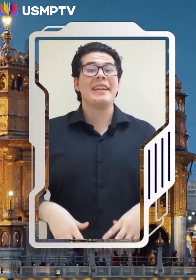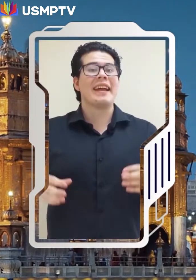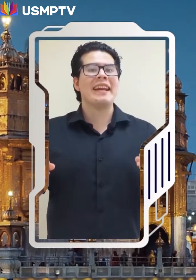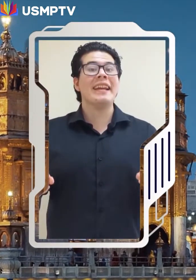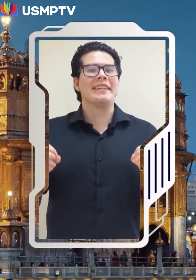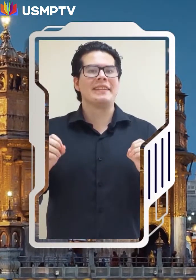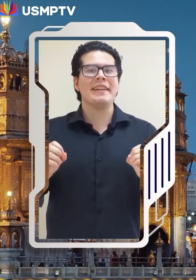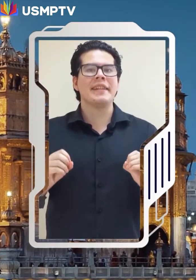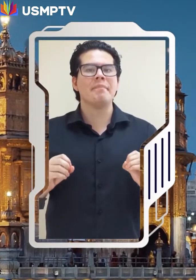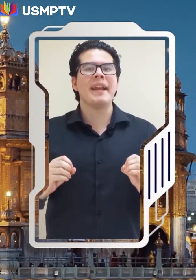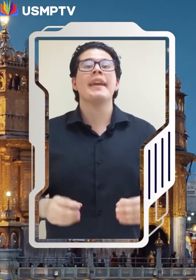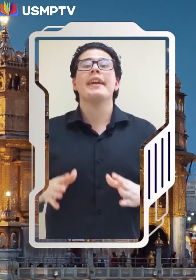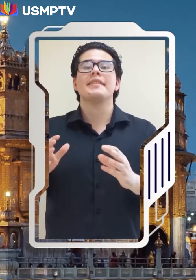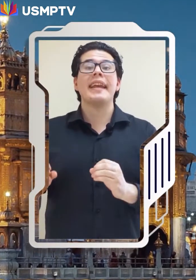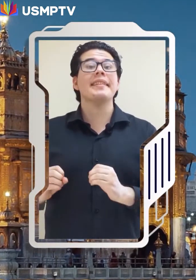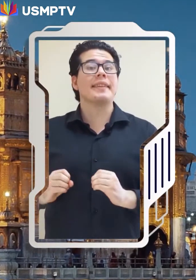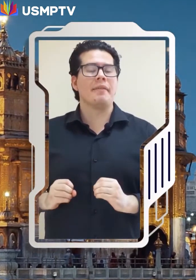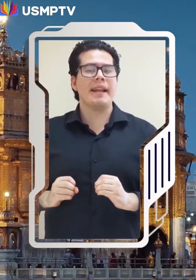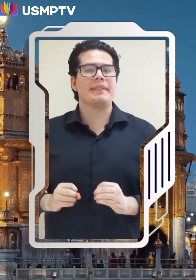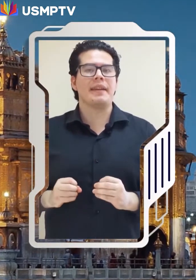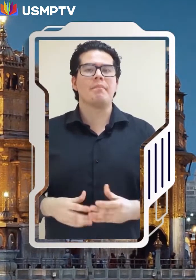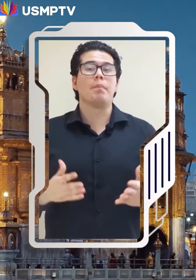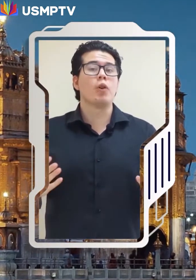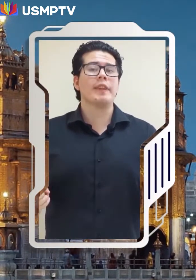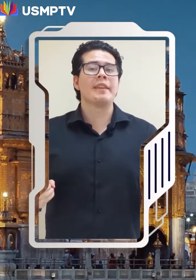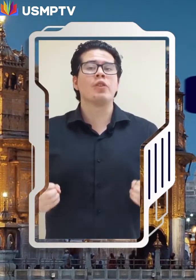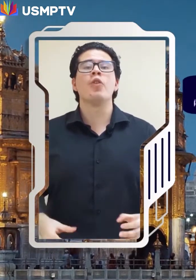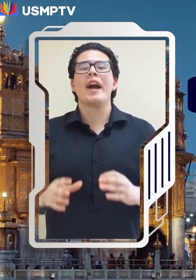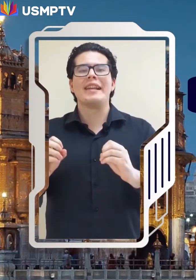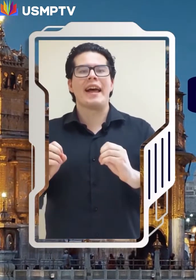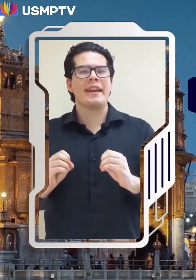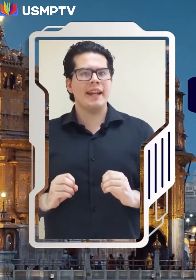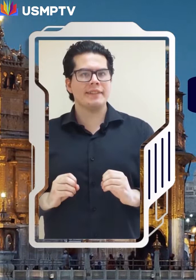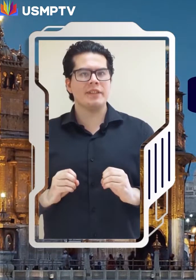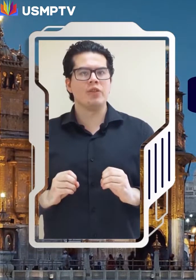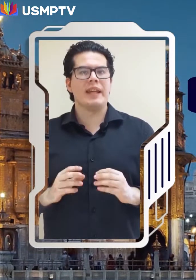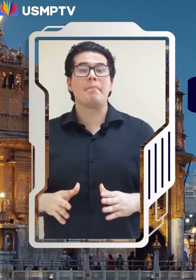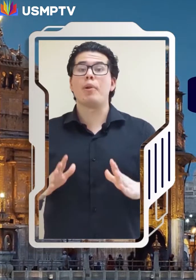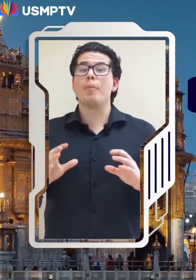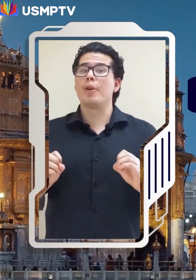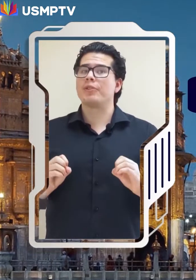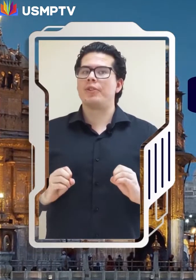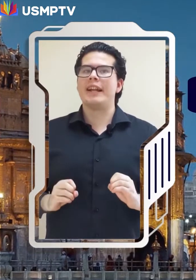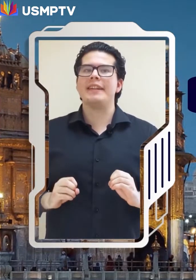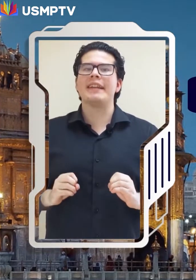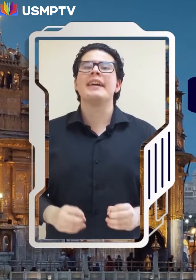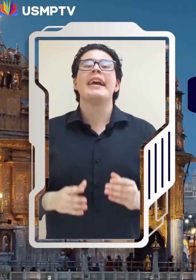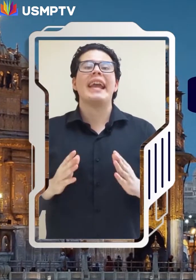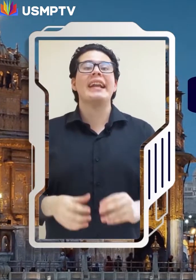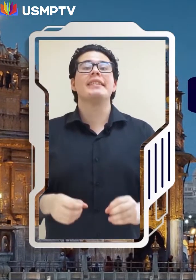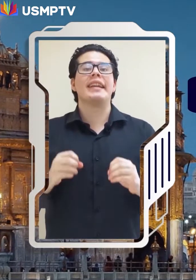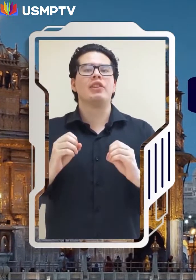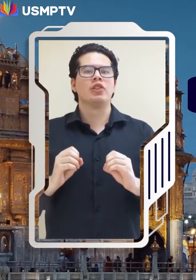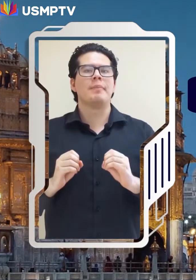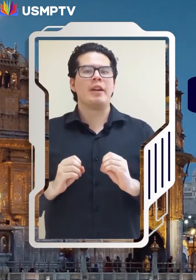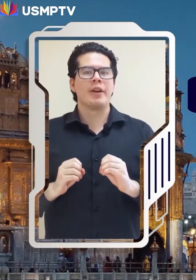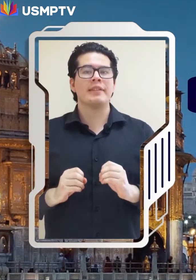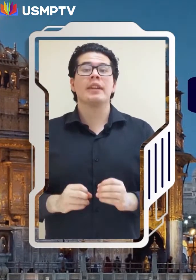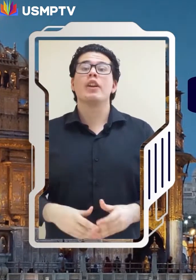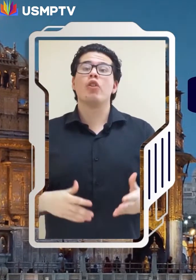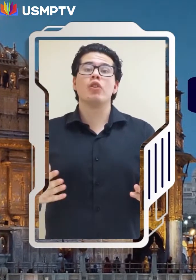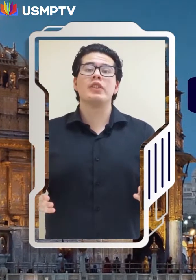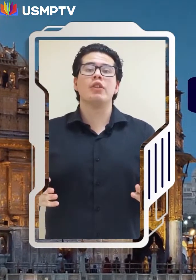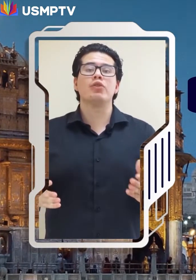En la regla de tres, se establece, por tanto, la relación de proporcionalidad entre dos